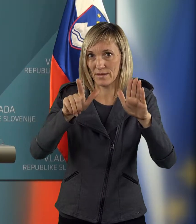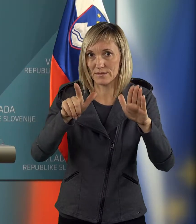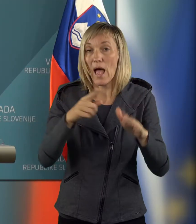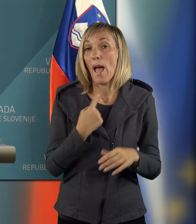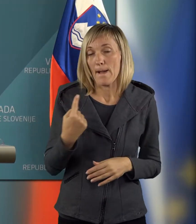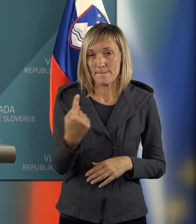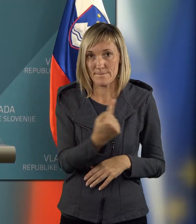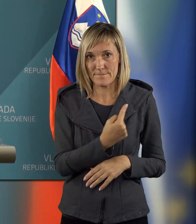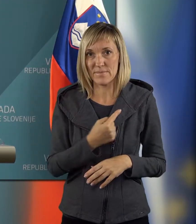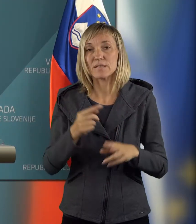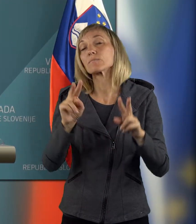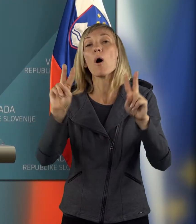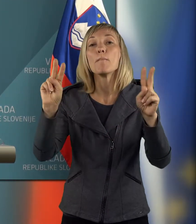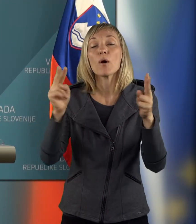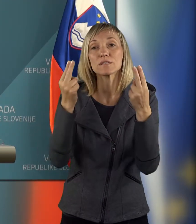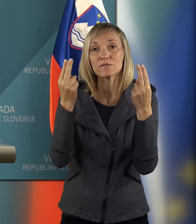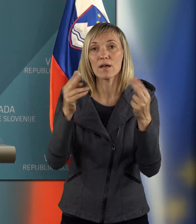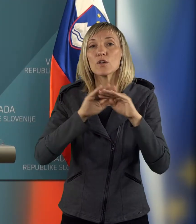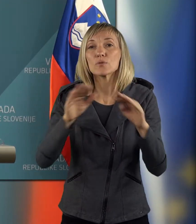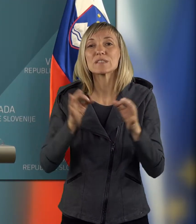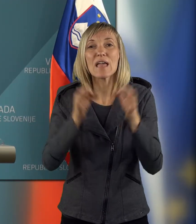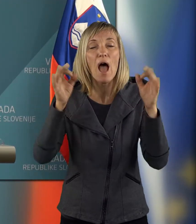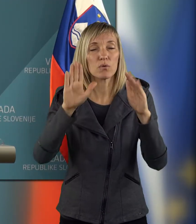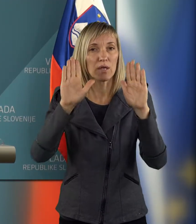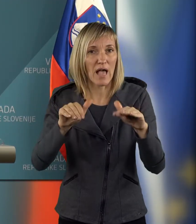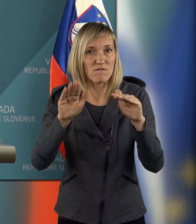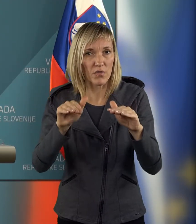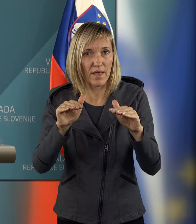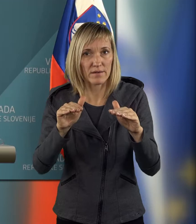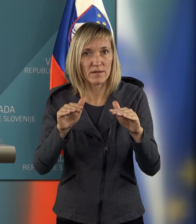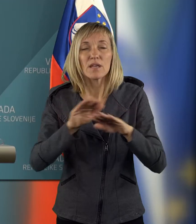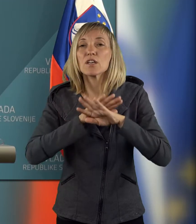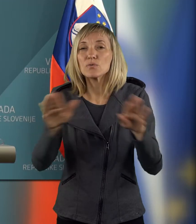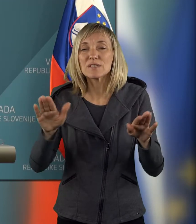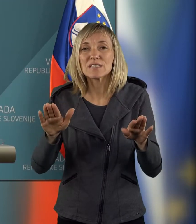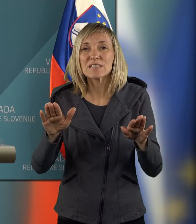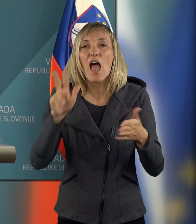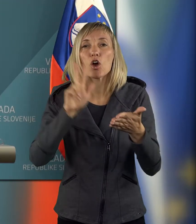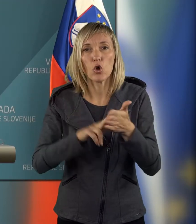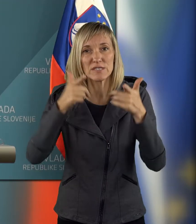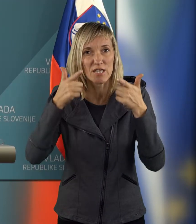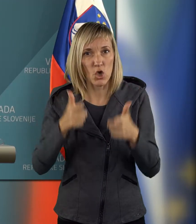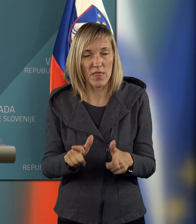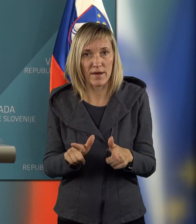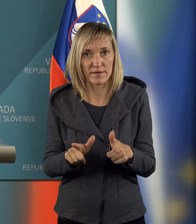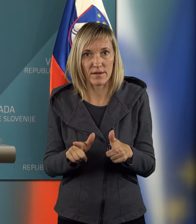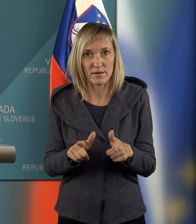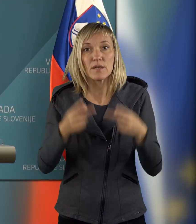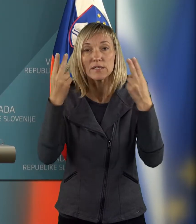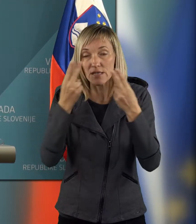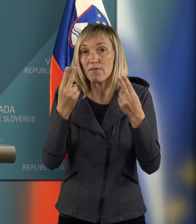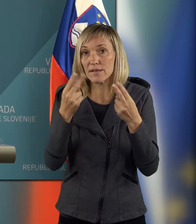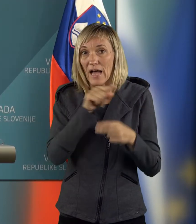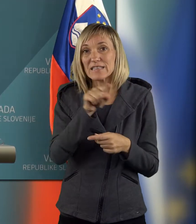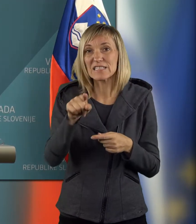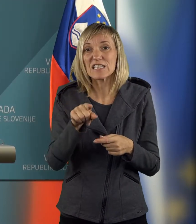smo mi pozvali vse javne zavode in vse koncesionarje, seveda